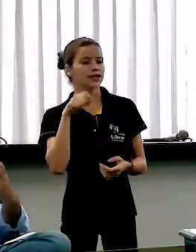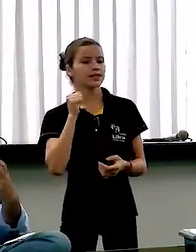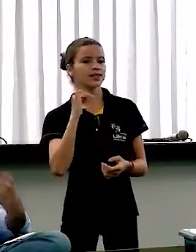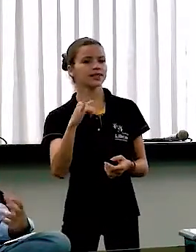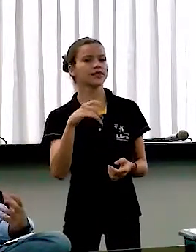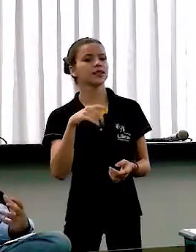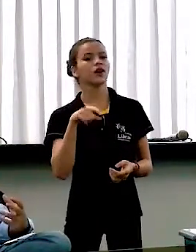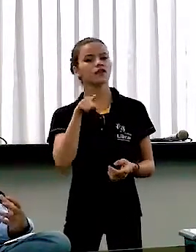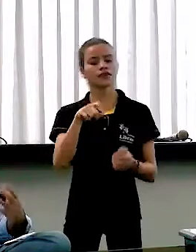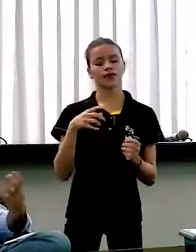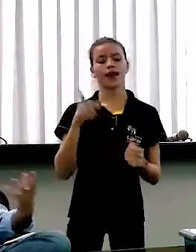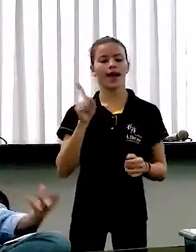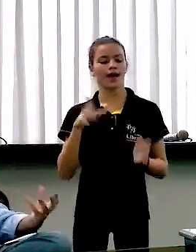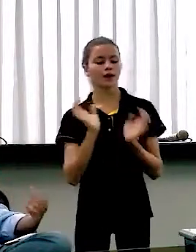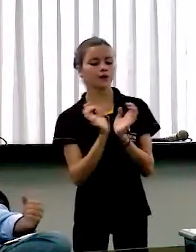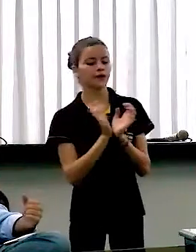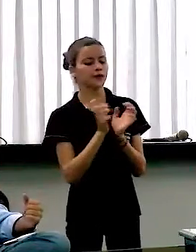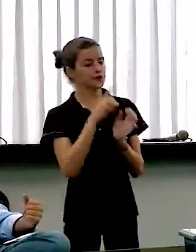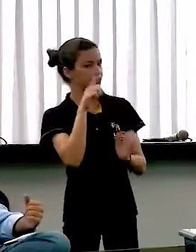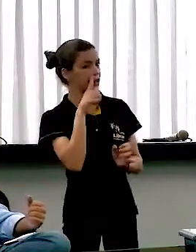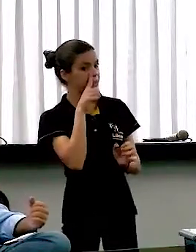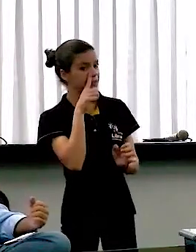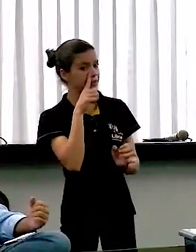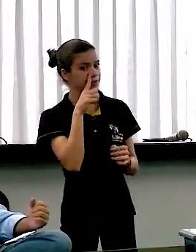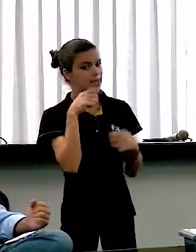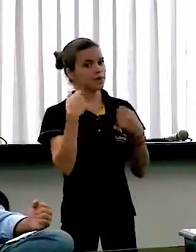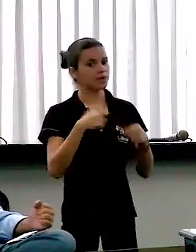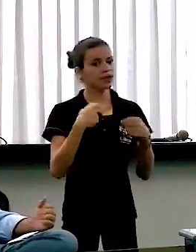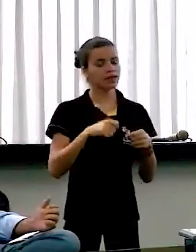essas pessoas não saírem de casa, para que a nossa população seja protegida.